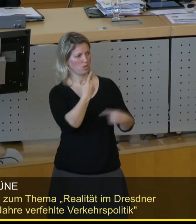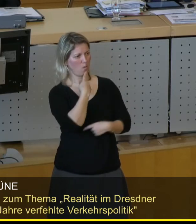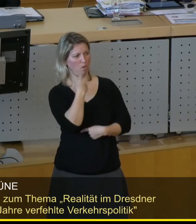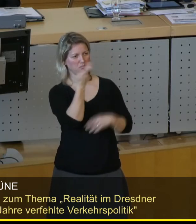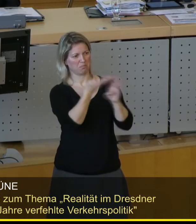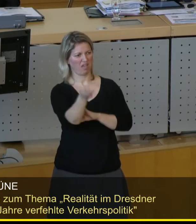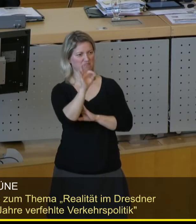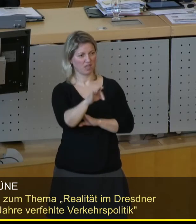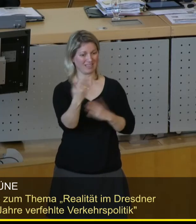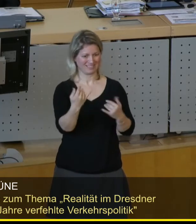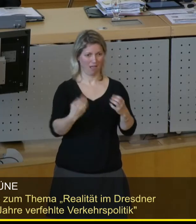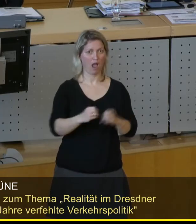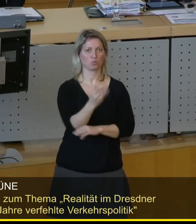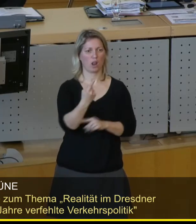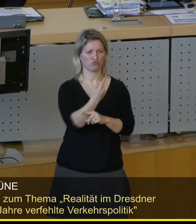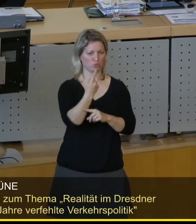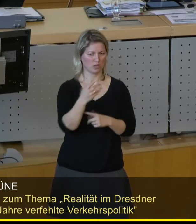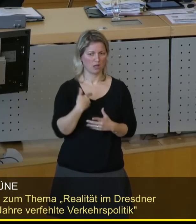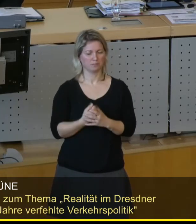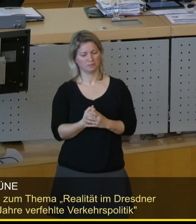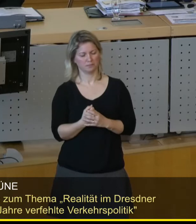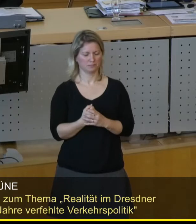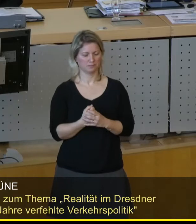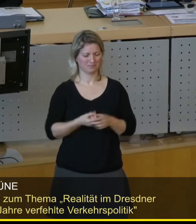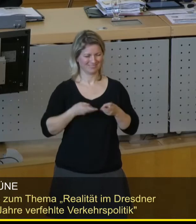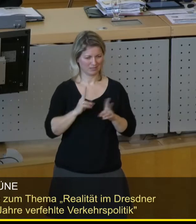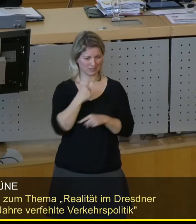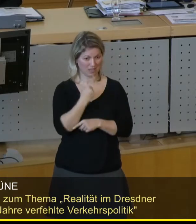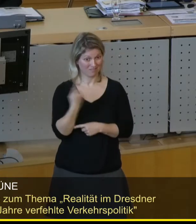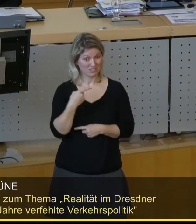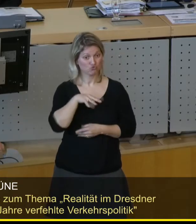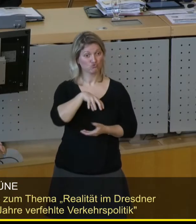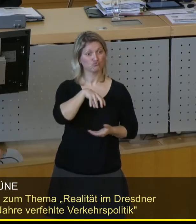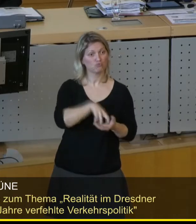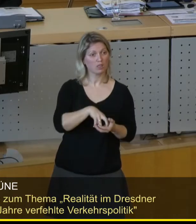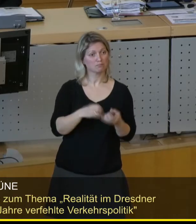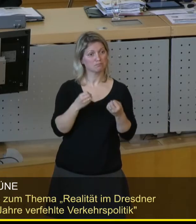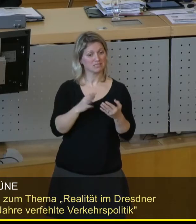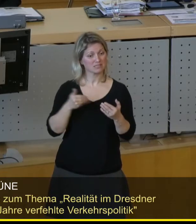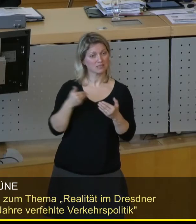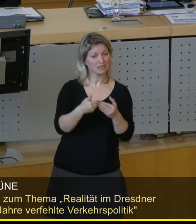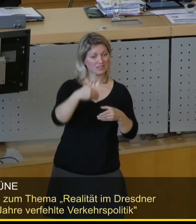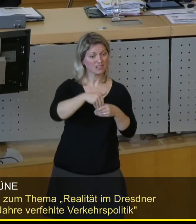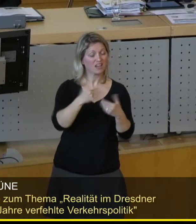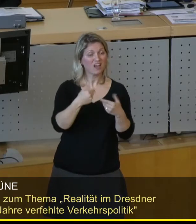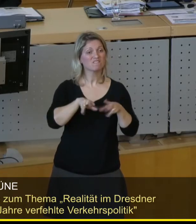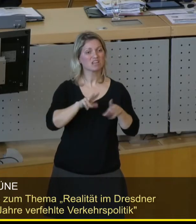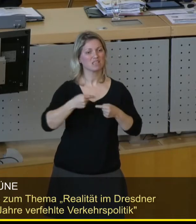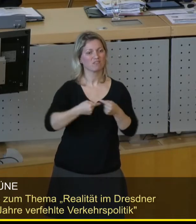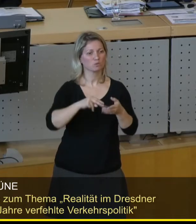aktuelle Stunde. Nun will ich zunächst mal fachlich kurz einordnen. Grundlage für das, was in dieser Stadt passiert, ist der Verkehrsentwicklungsplan